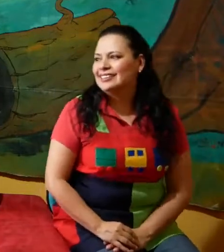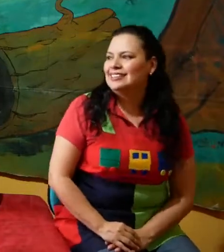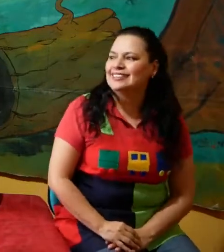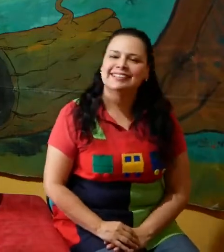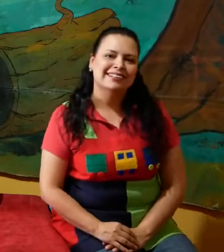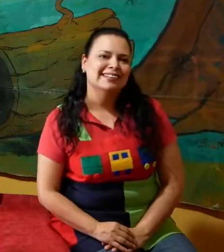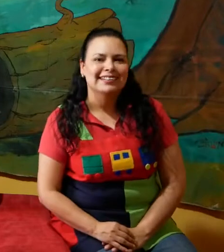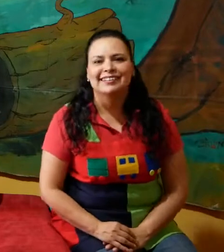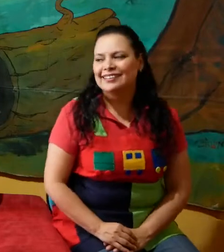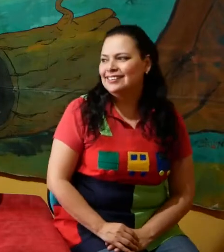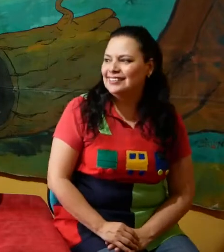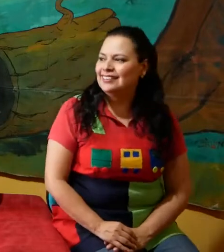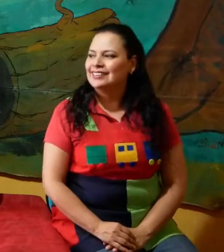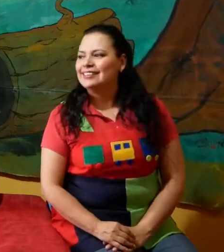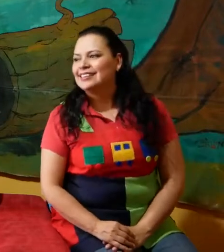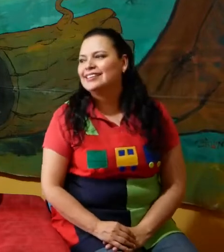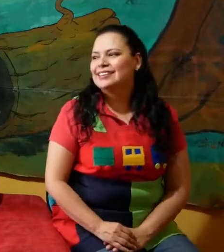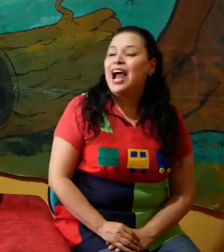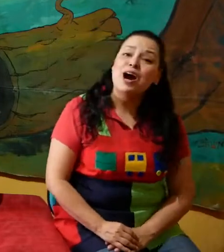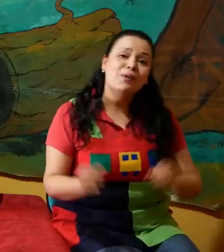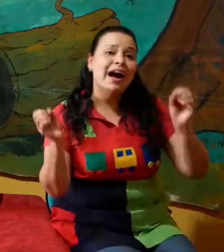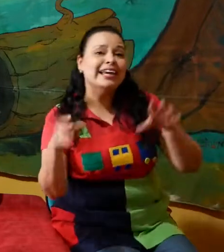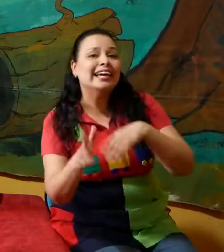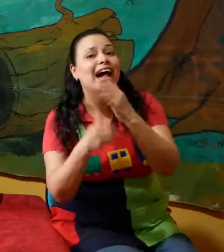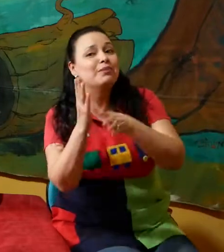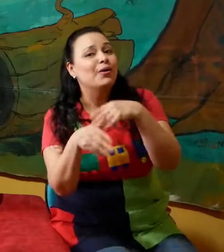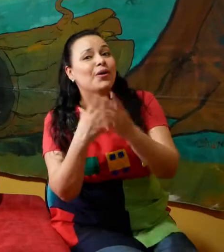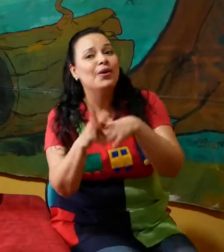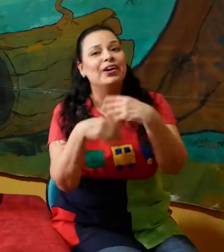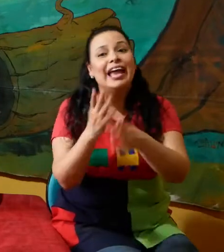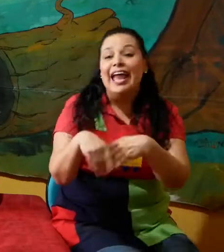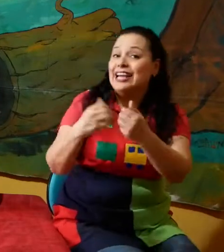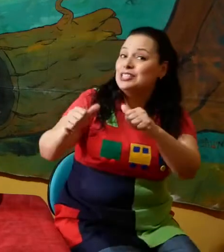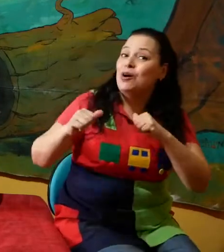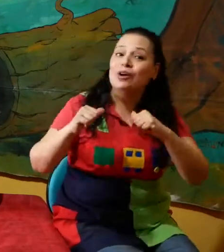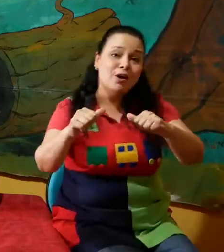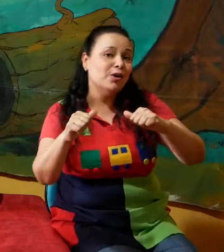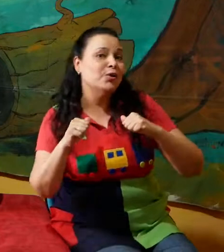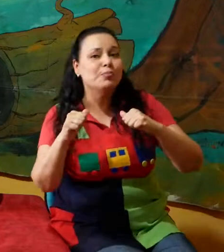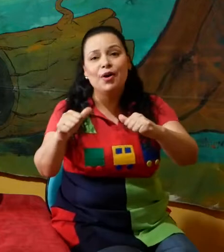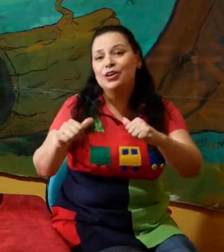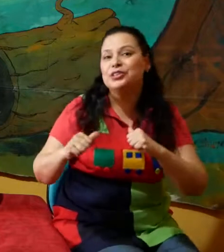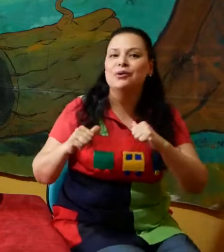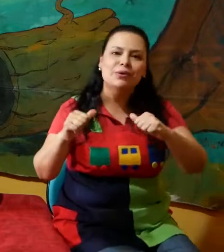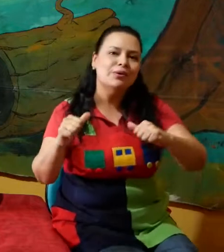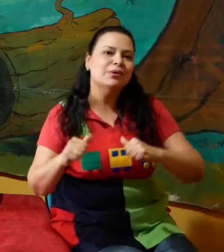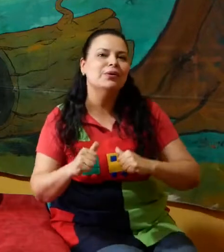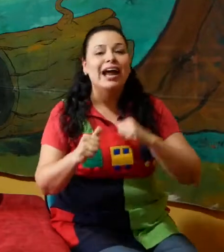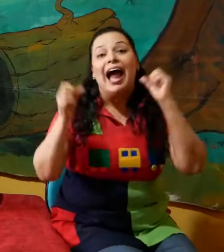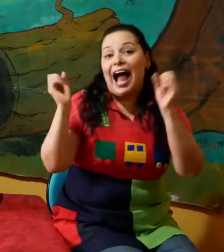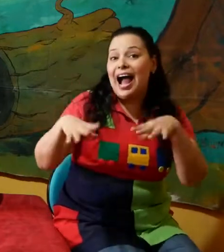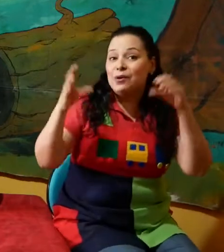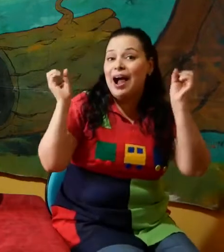Cantemos otra vez Agua y jabón Agua y jabón Es lo que ocupo yo